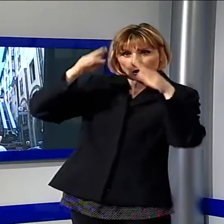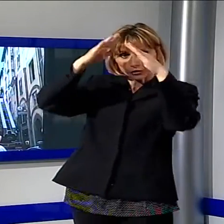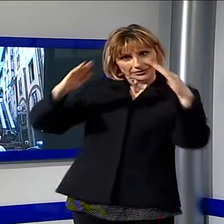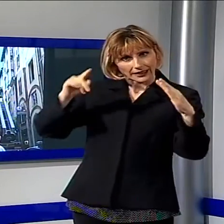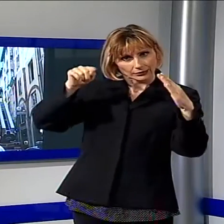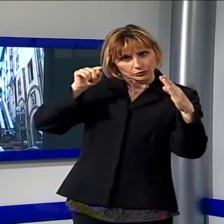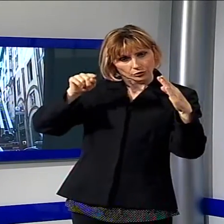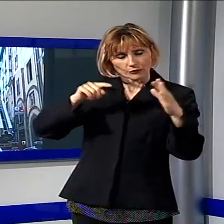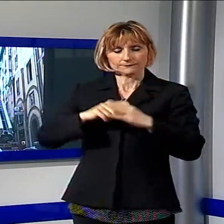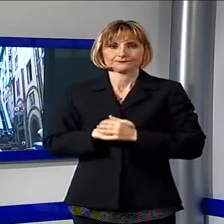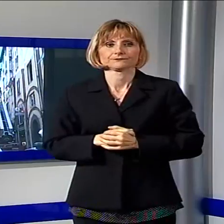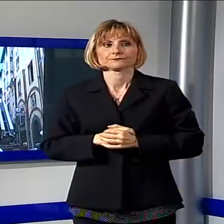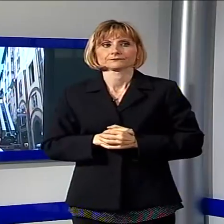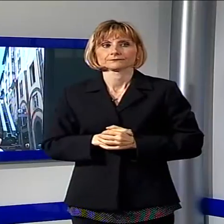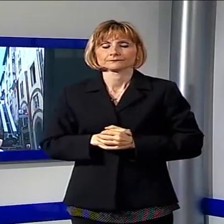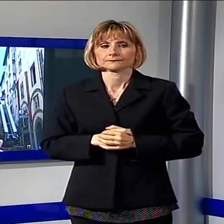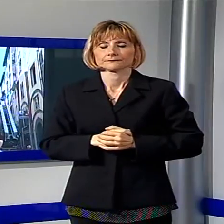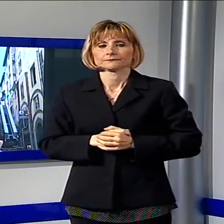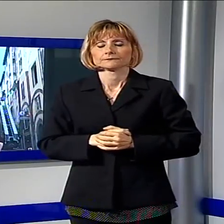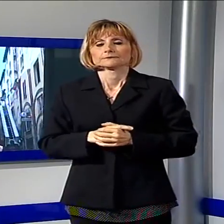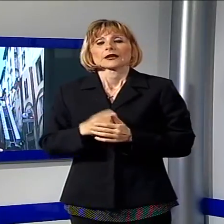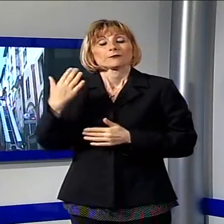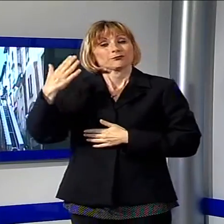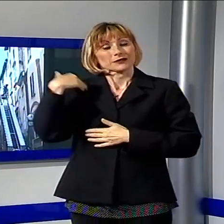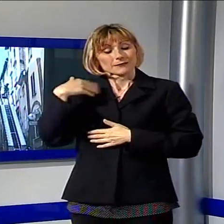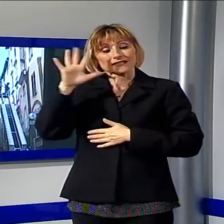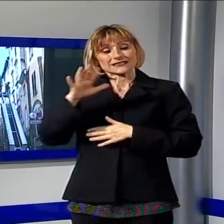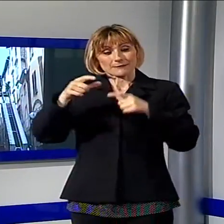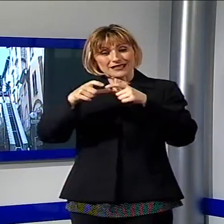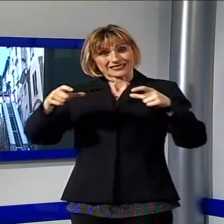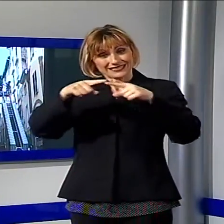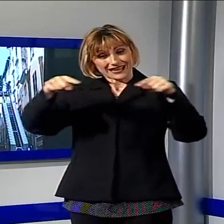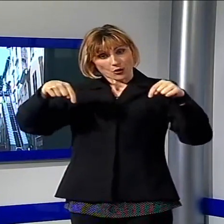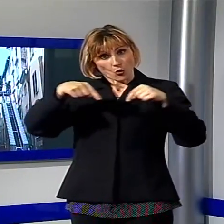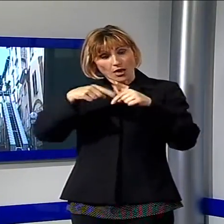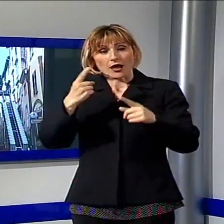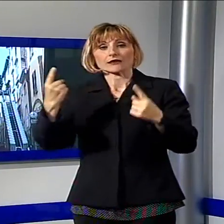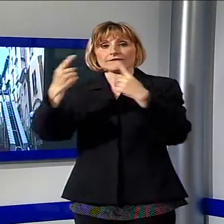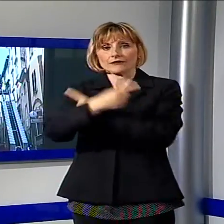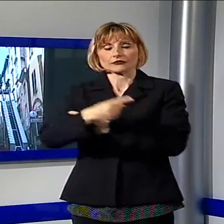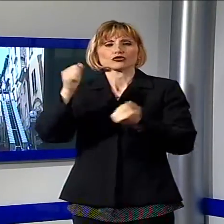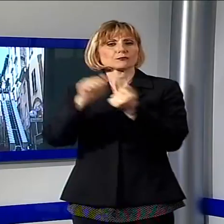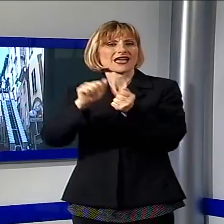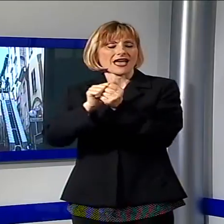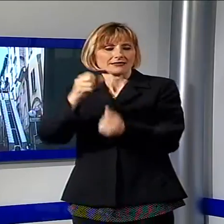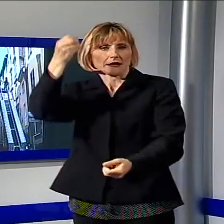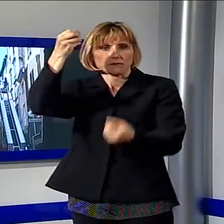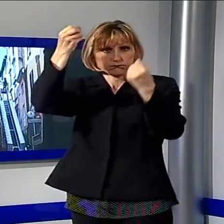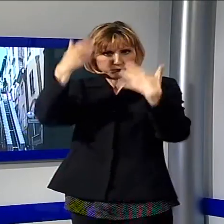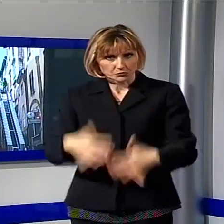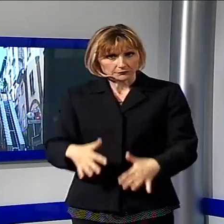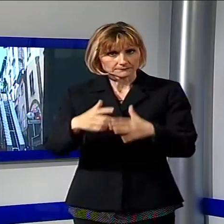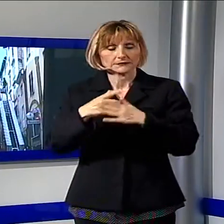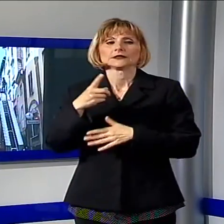è caduta quella che prima sembrava una tegola, poi invece è stato chiarito che si trattava di una pietra che